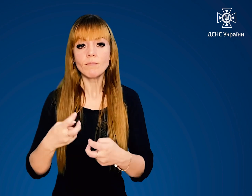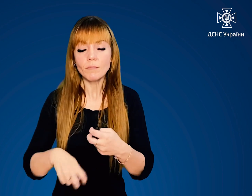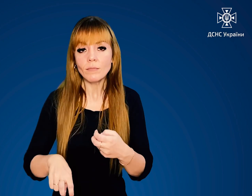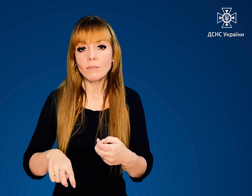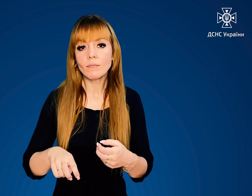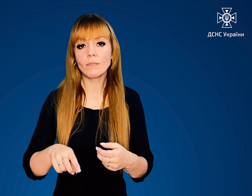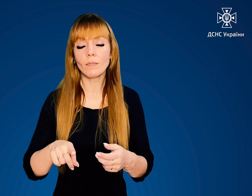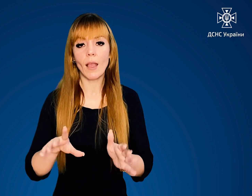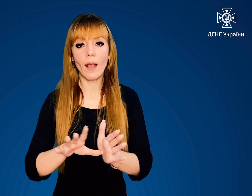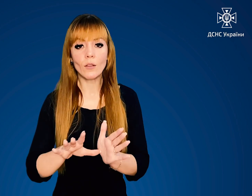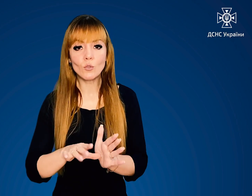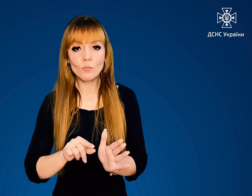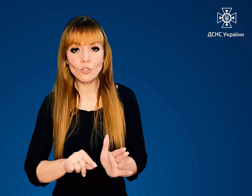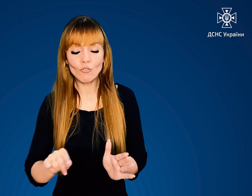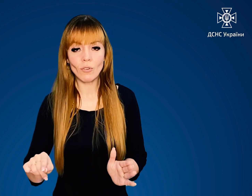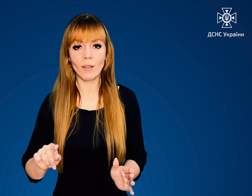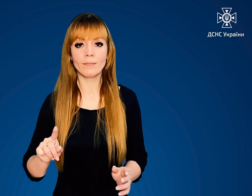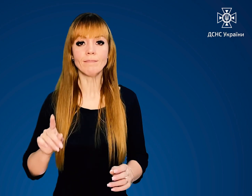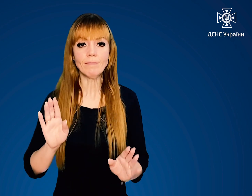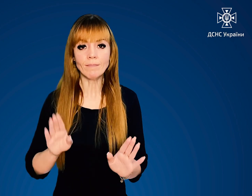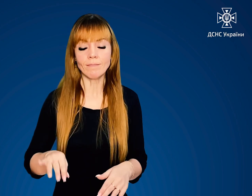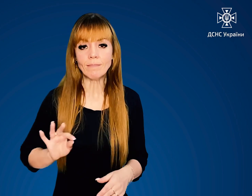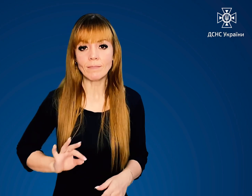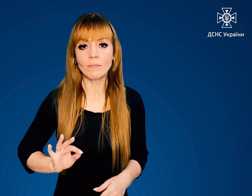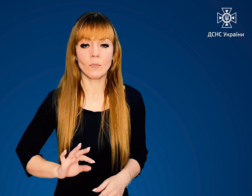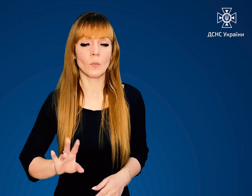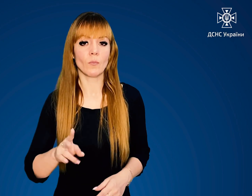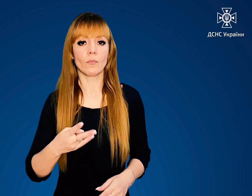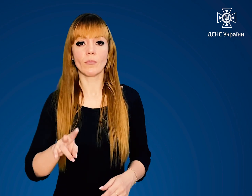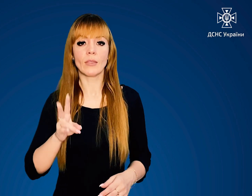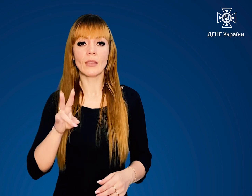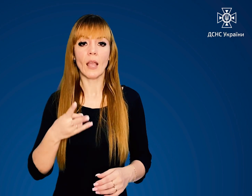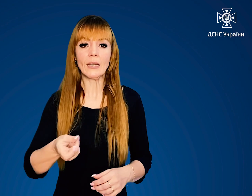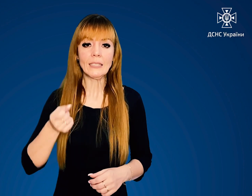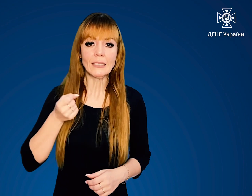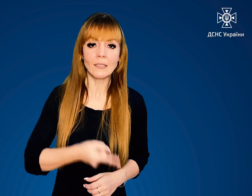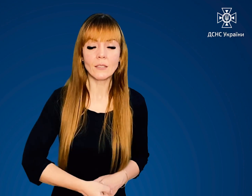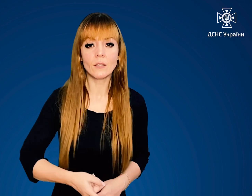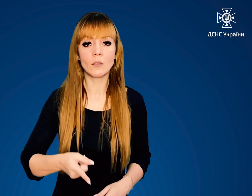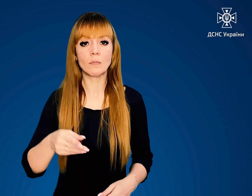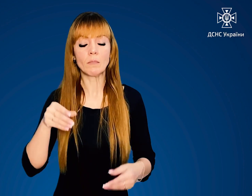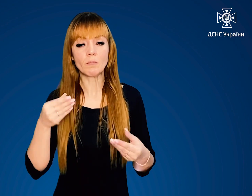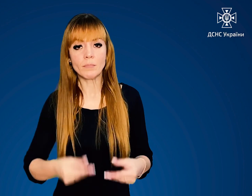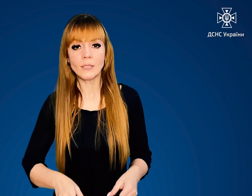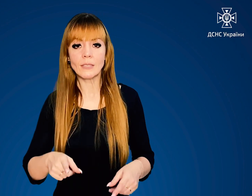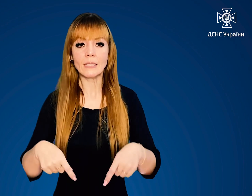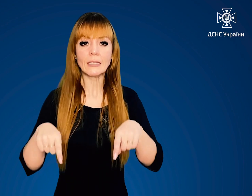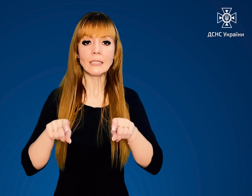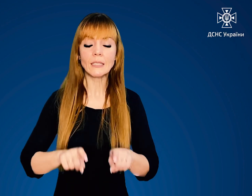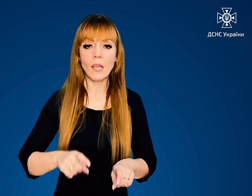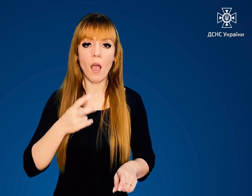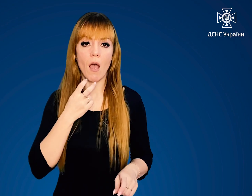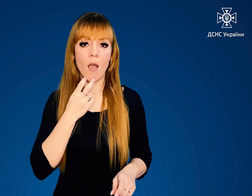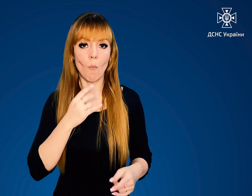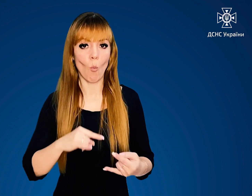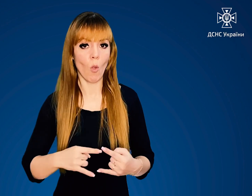пошкоджені резервні джерела електропостачання Не кидайте, не бийте та не сідайте на